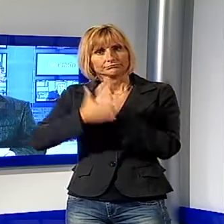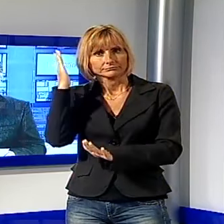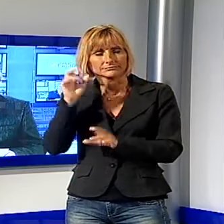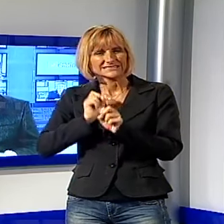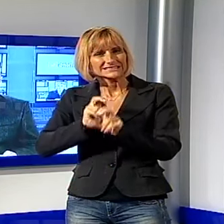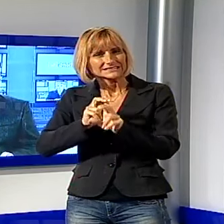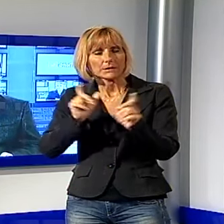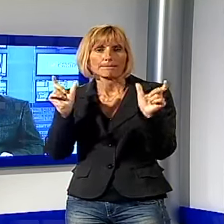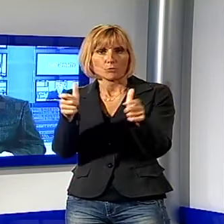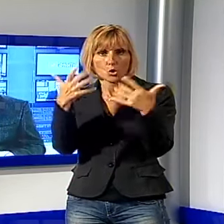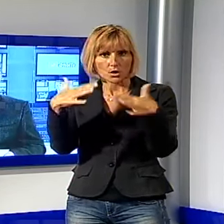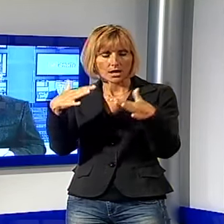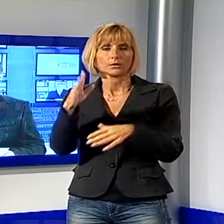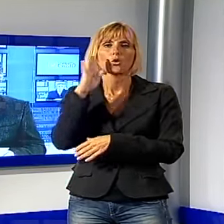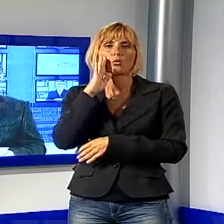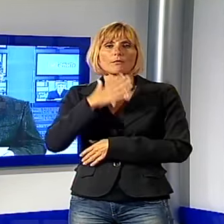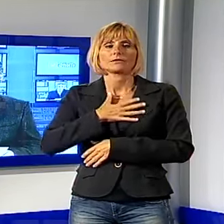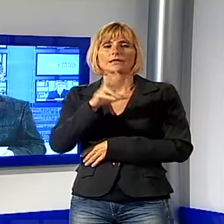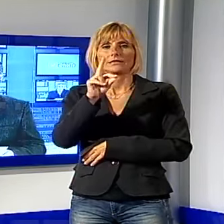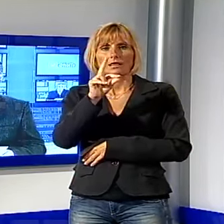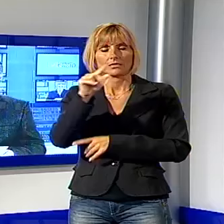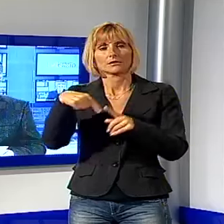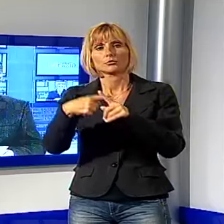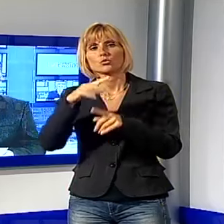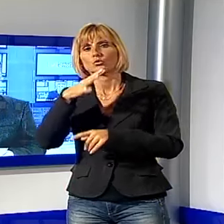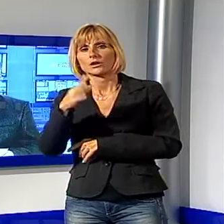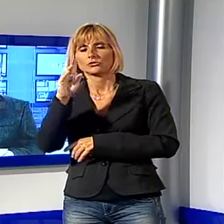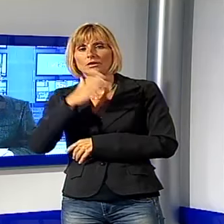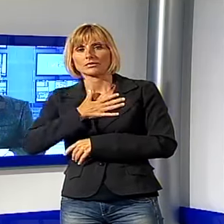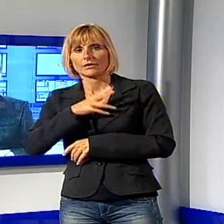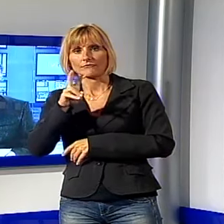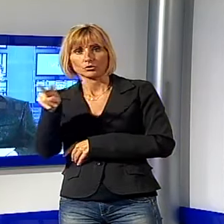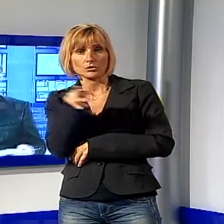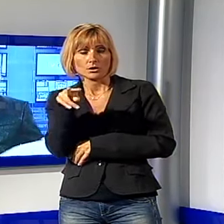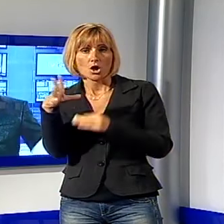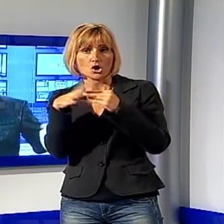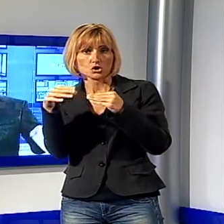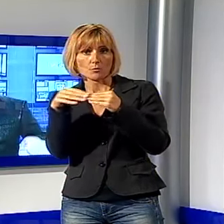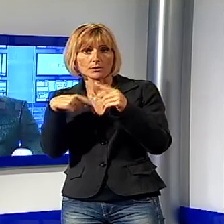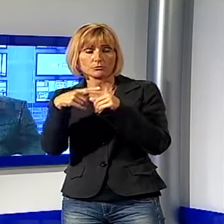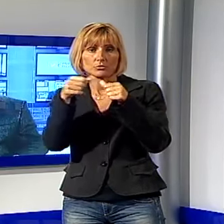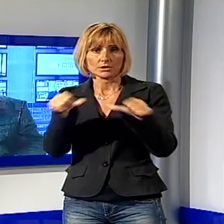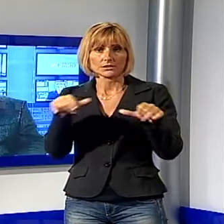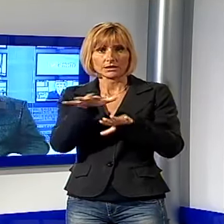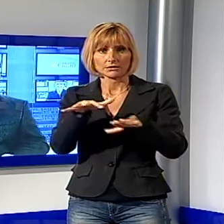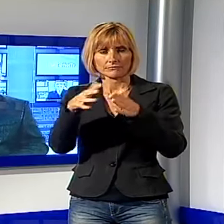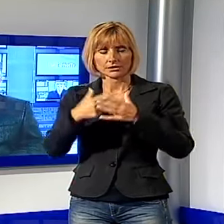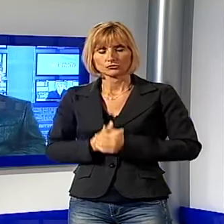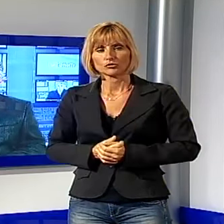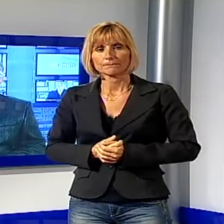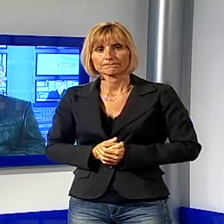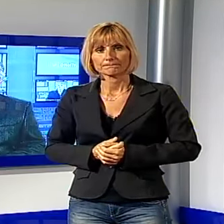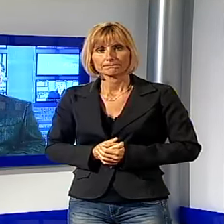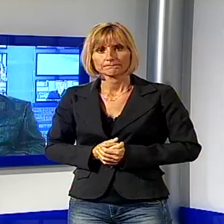bloccati. Si tratta di un trentenne e di un ventenne, entrambi romeni e residenti in Versilia. Ci